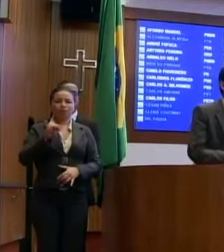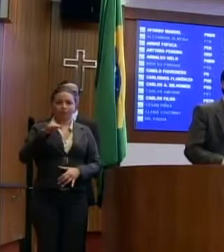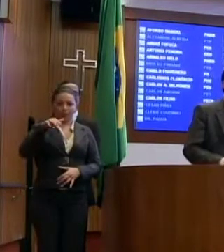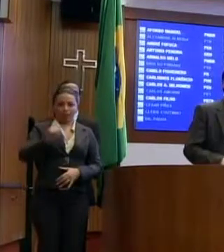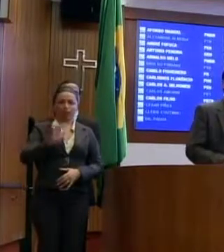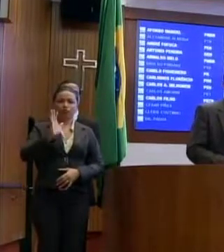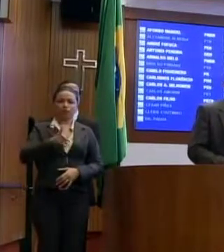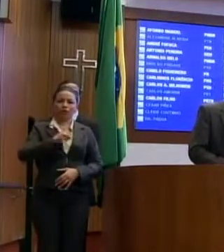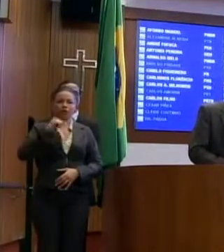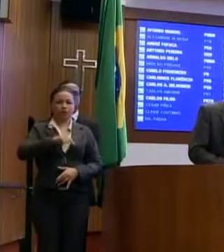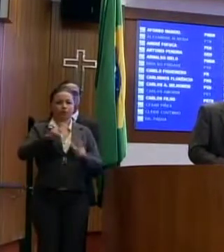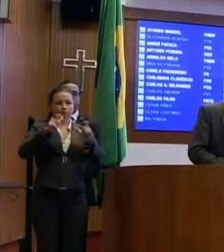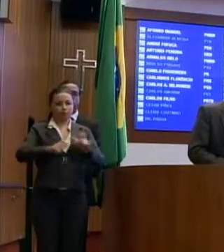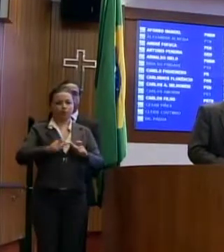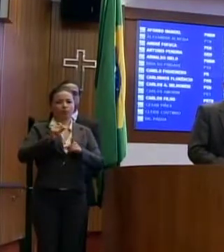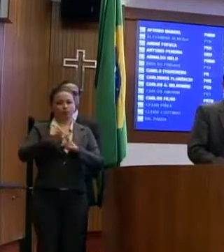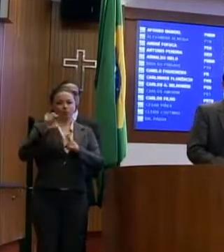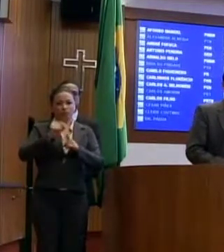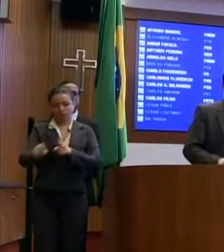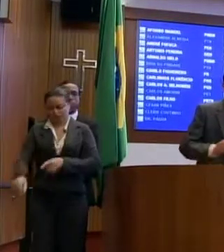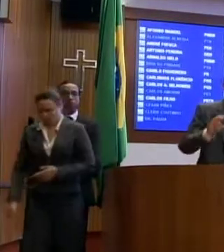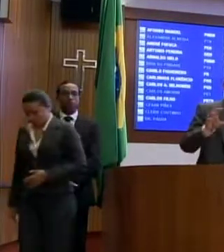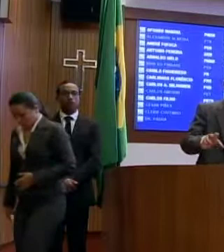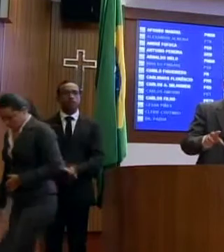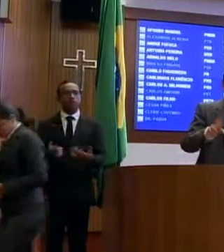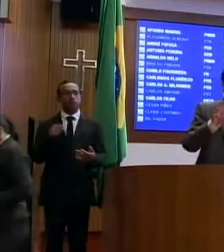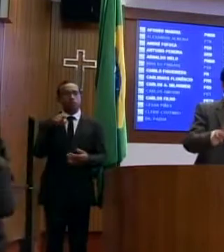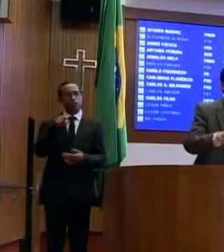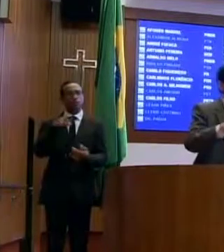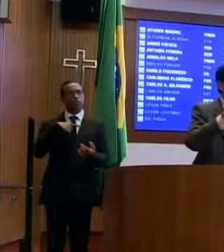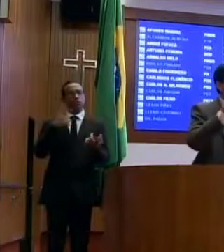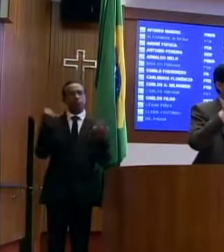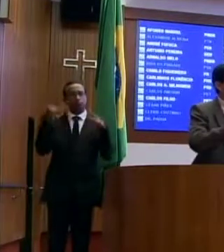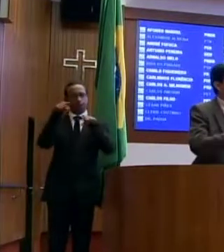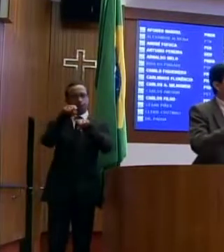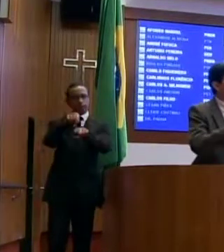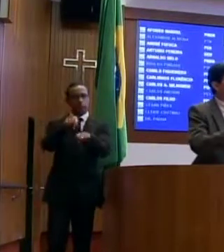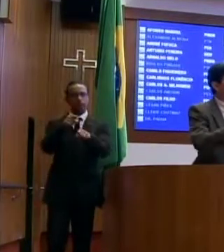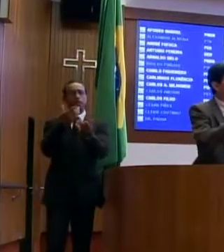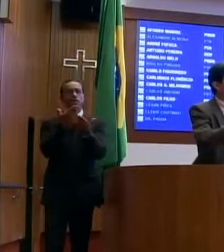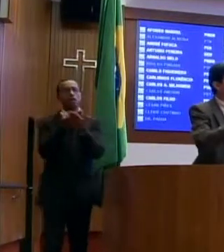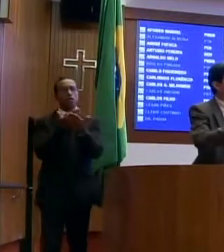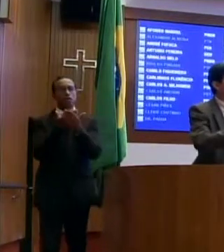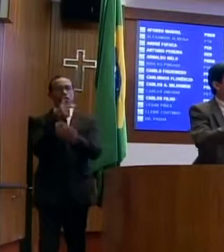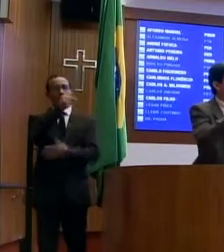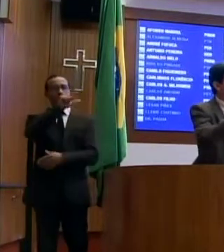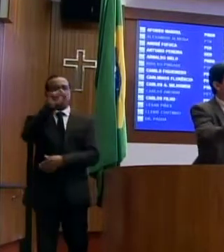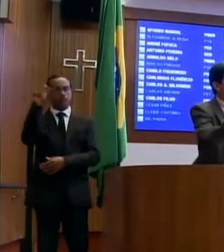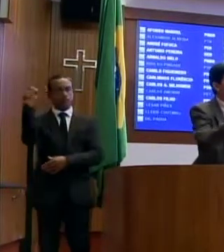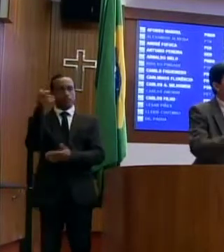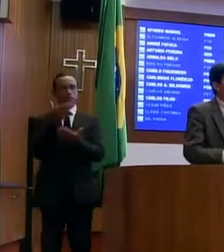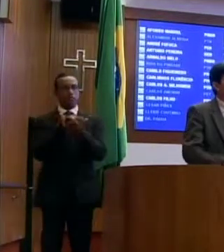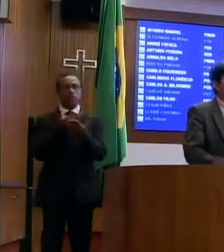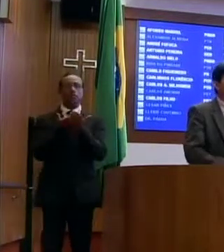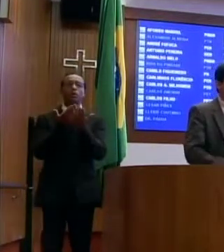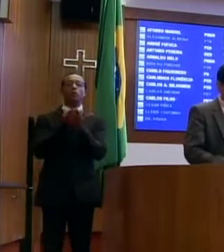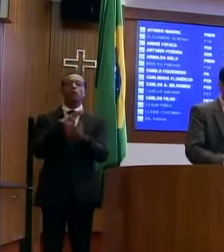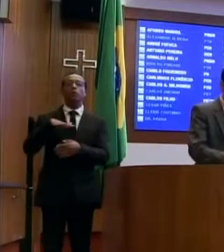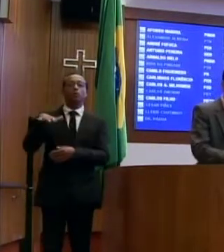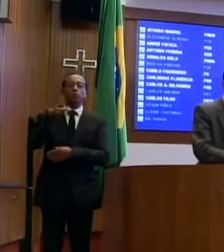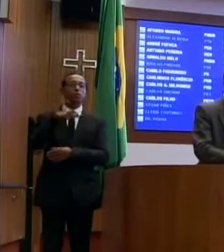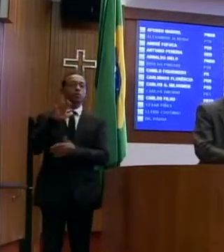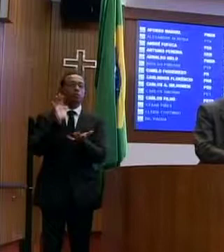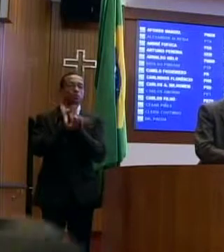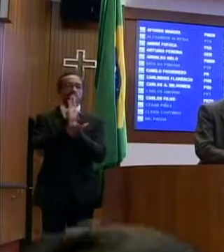que já existe na cidade de Pinheiro, onde converge alunos de 700 alunos de toda a bachada, estudando na